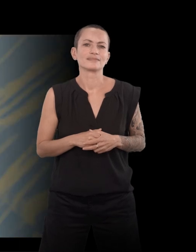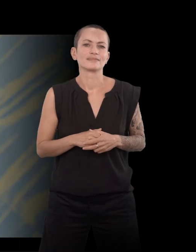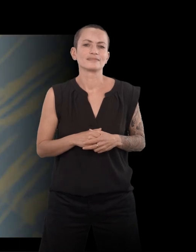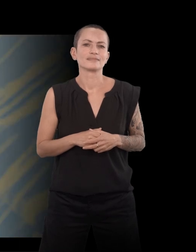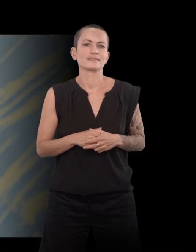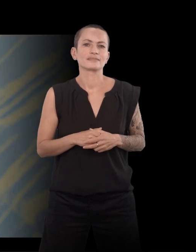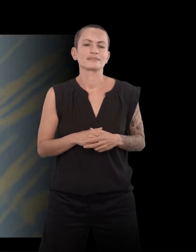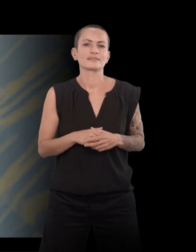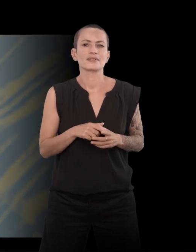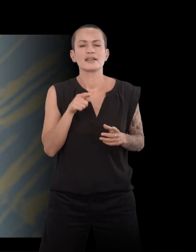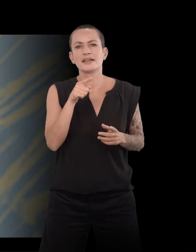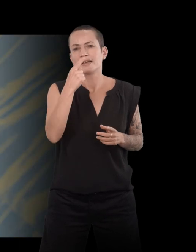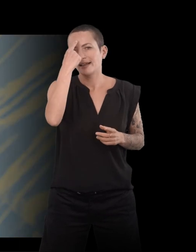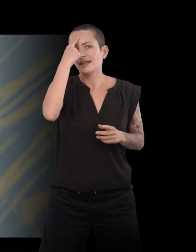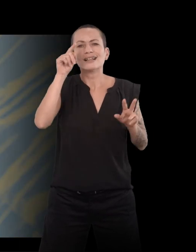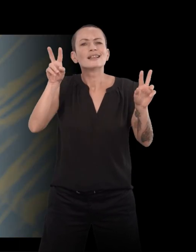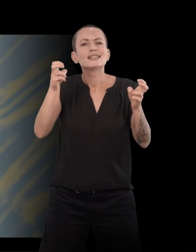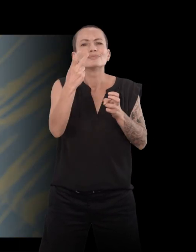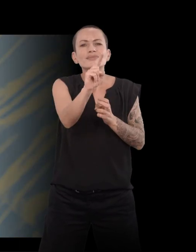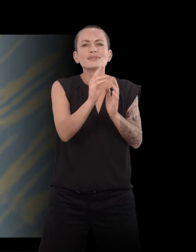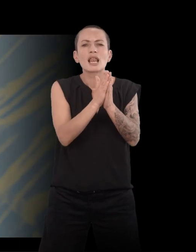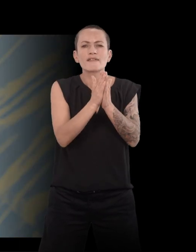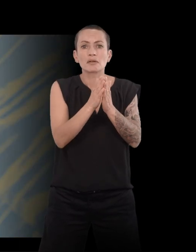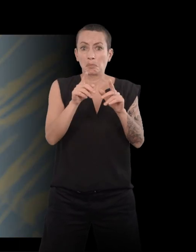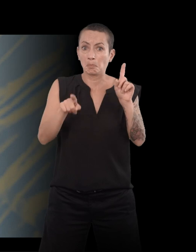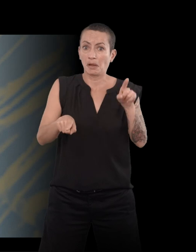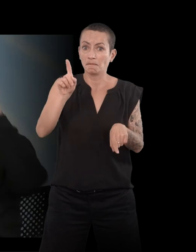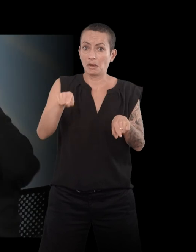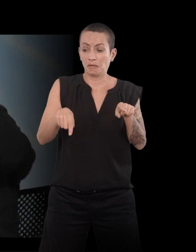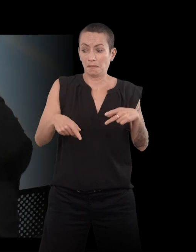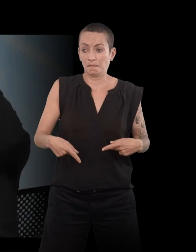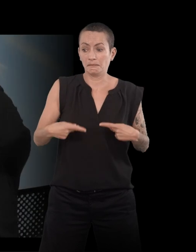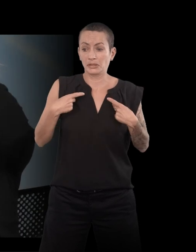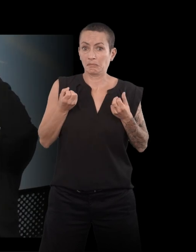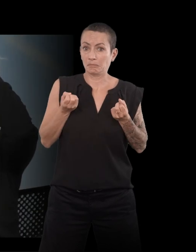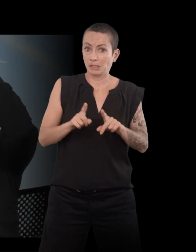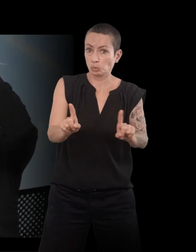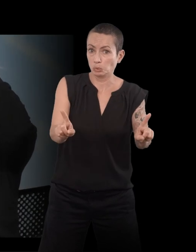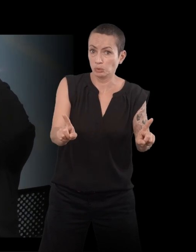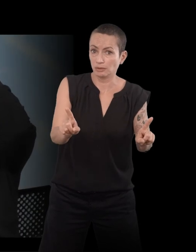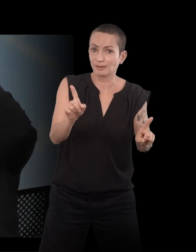Justement, ça fait penser au titre, en fait. Par instant, la vie n pas sûre. Oui. Puisque vous dites éventuellement.